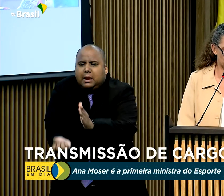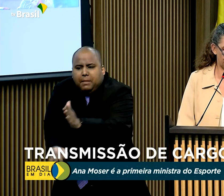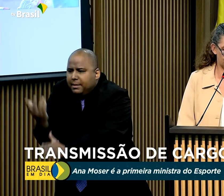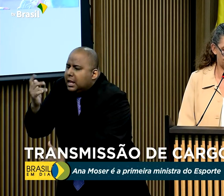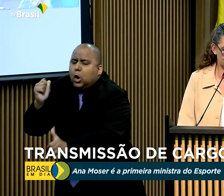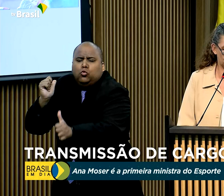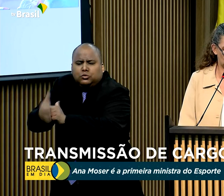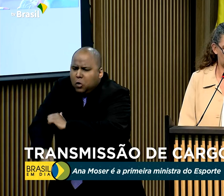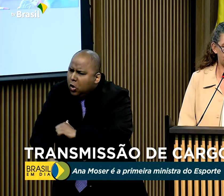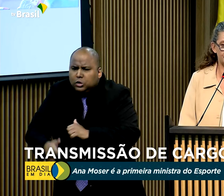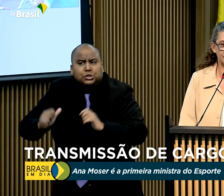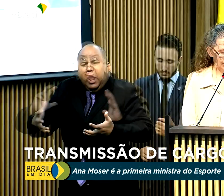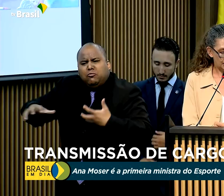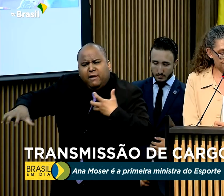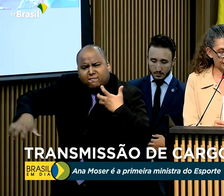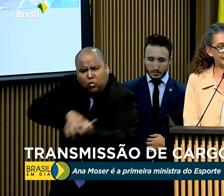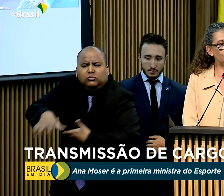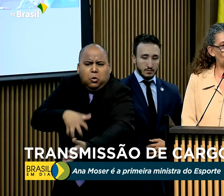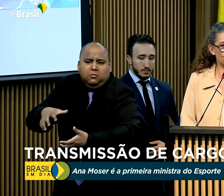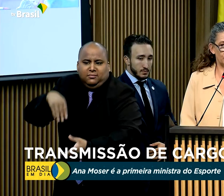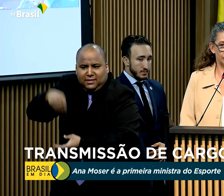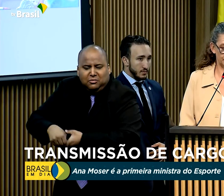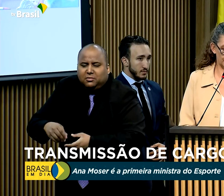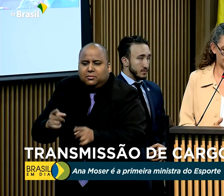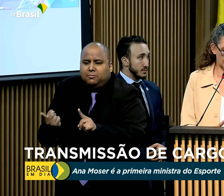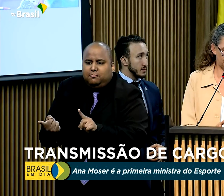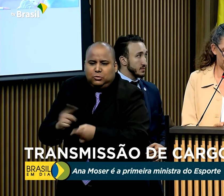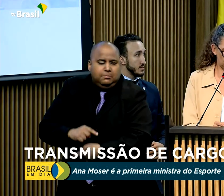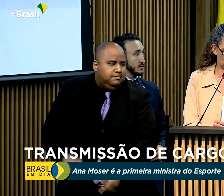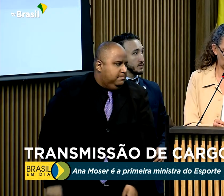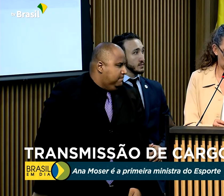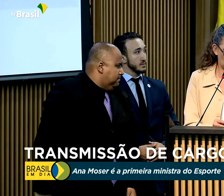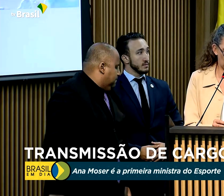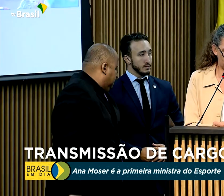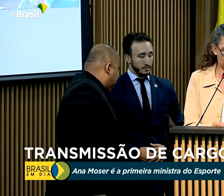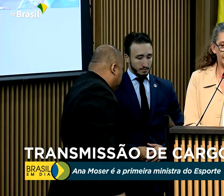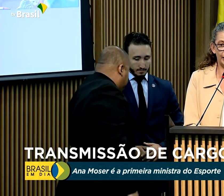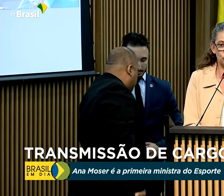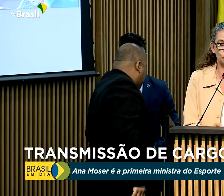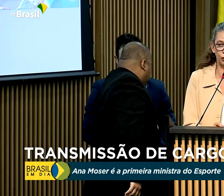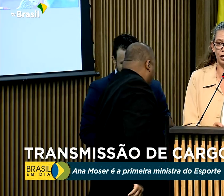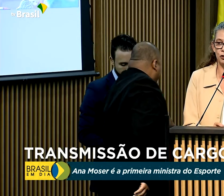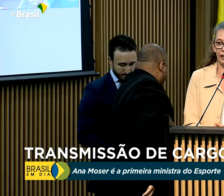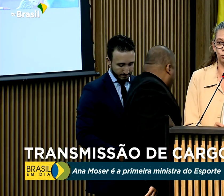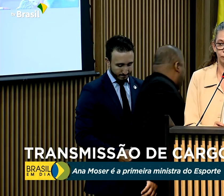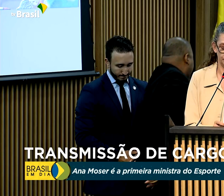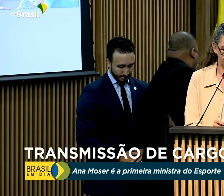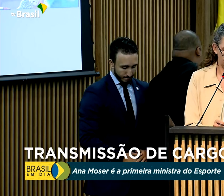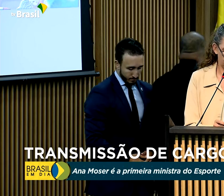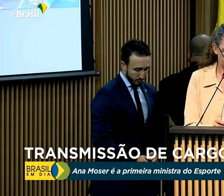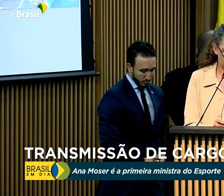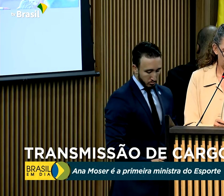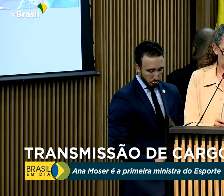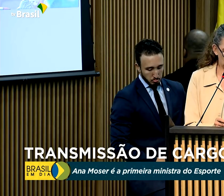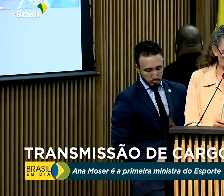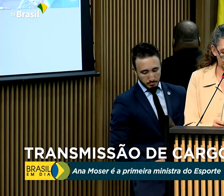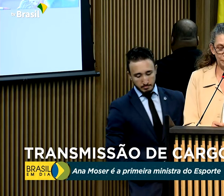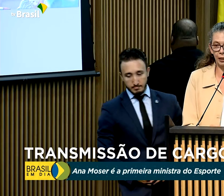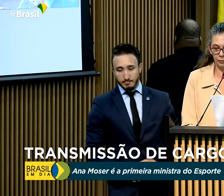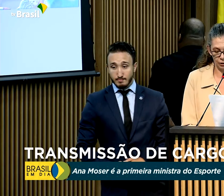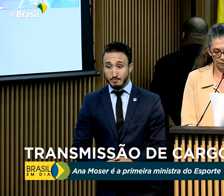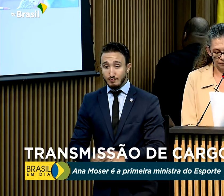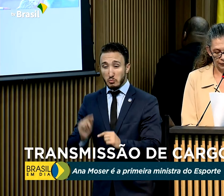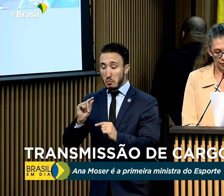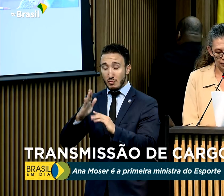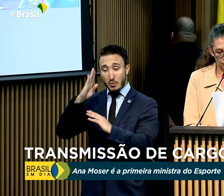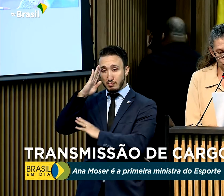esporte e atividade física em todo o país. Inverter a lógica que sempre colocou como prioridade o esporte de rendimento. O topo da